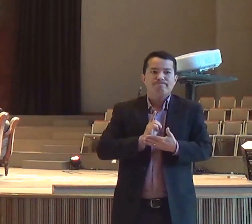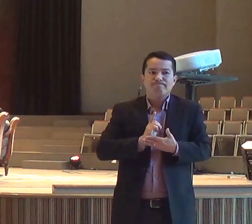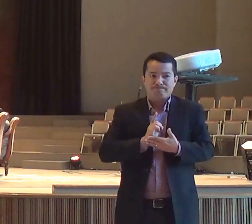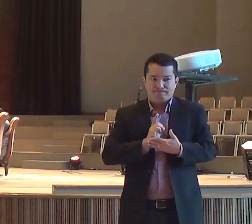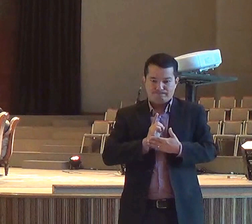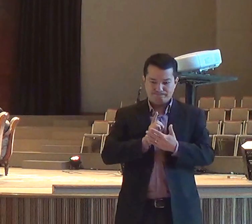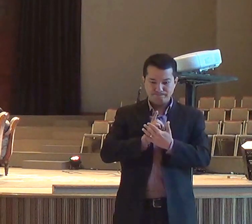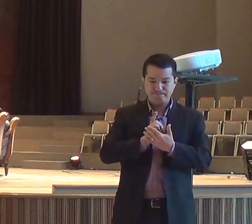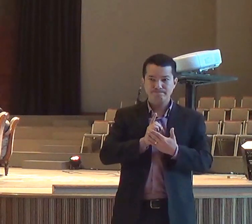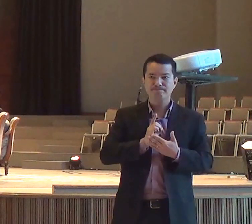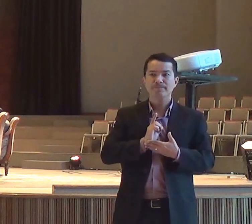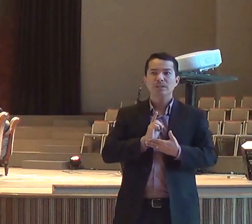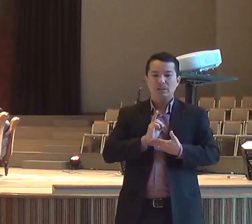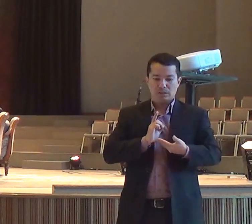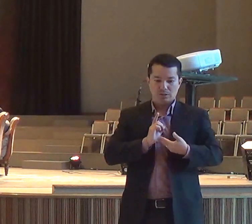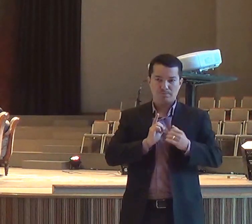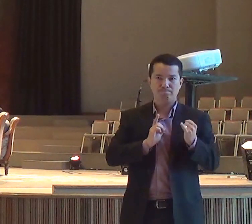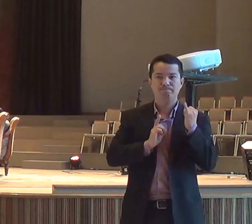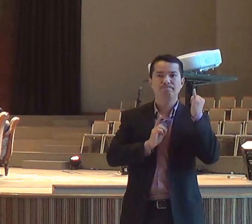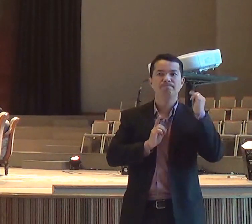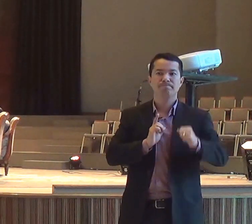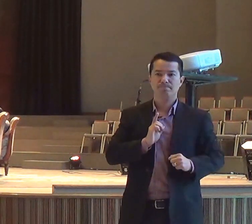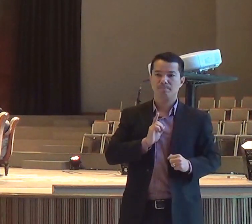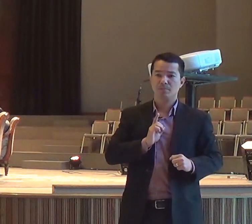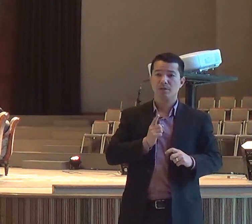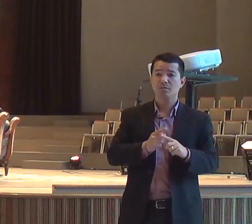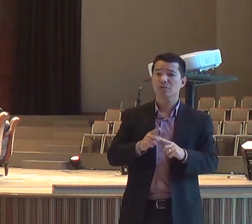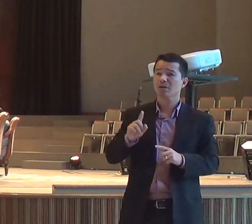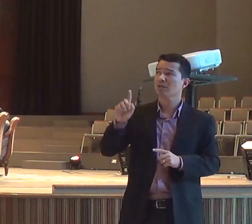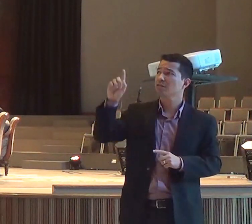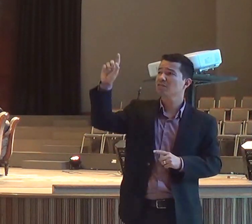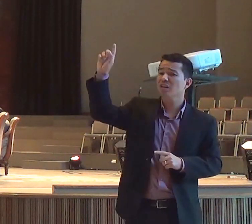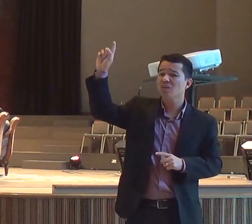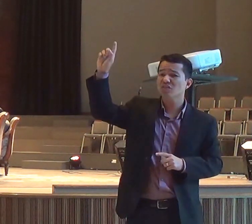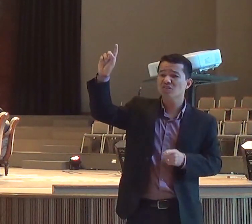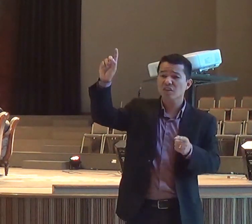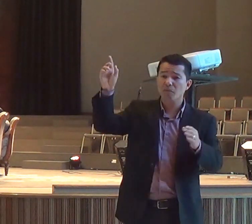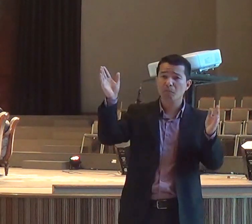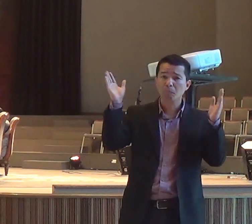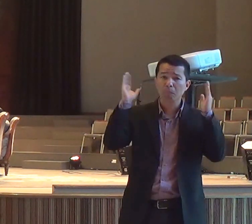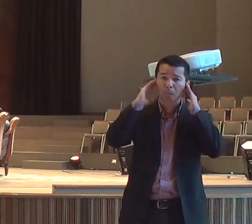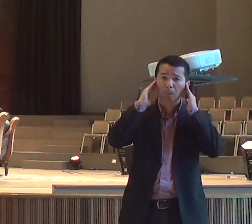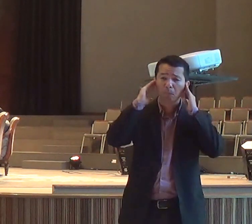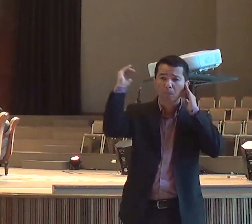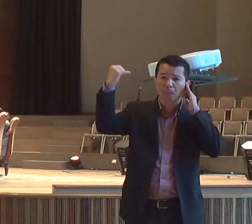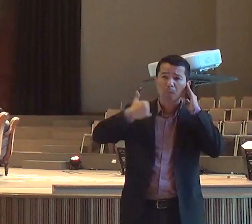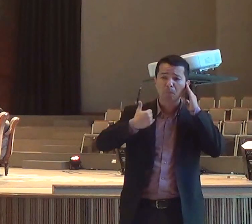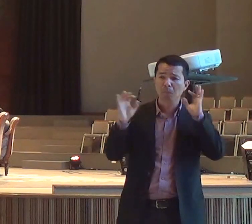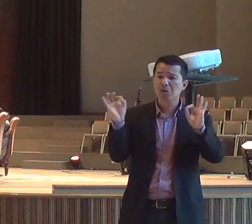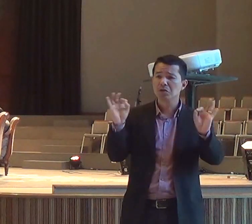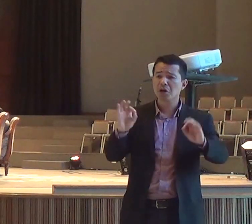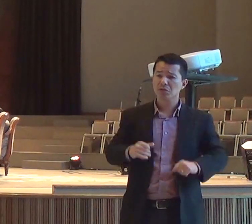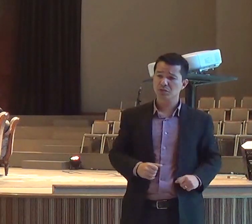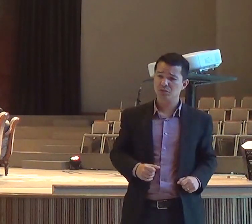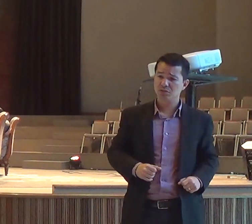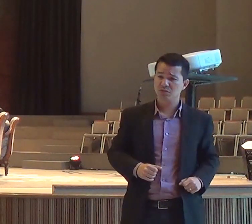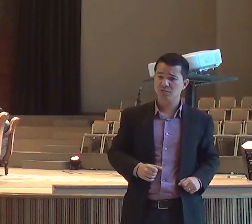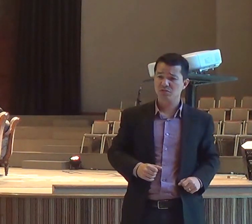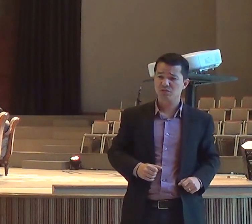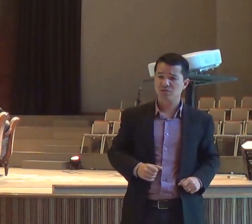nos nossos ouvidos, ou quem sabe, você está seguindo, a Zera, e a Zera, está dizendo, olha, a vida